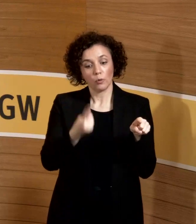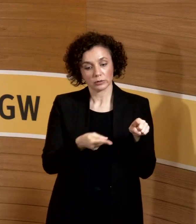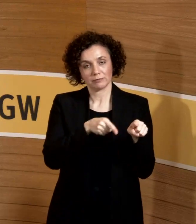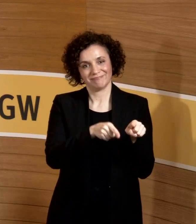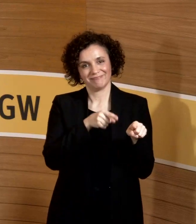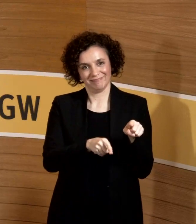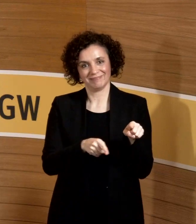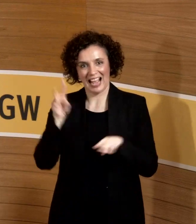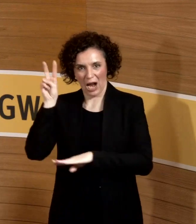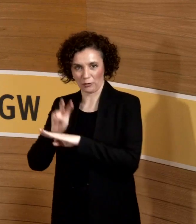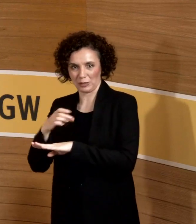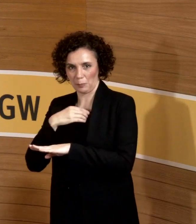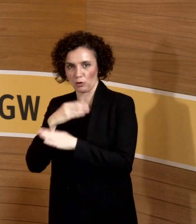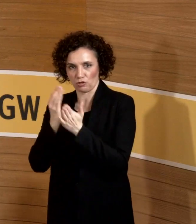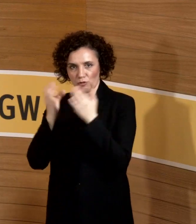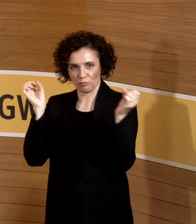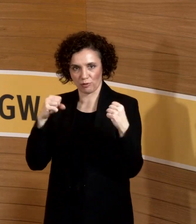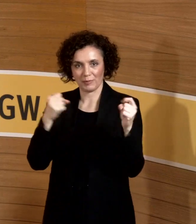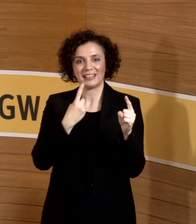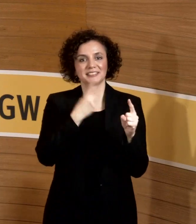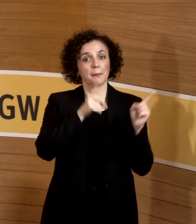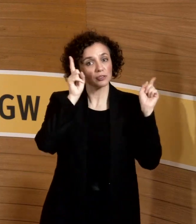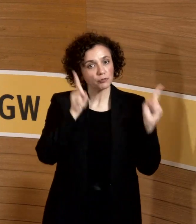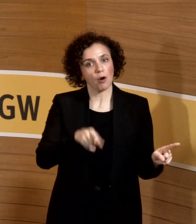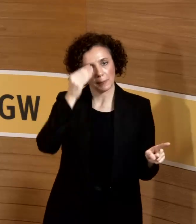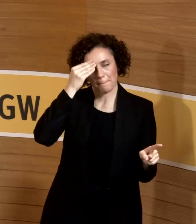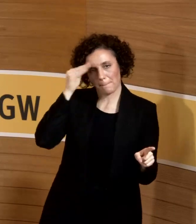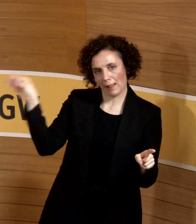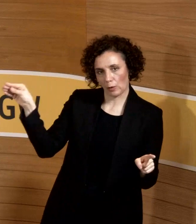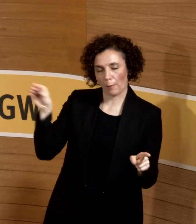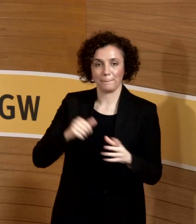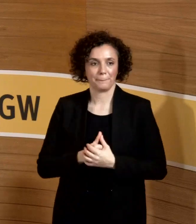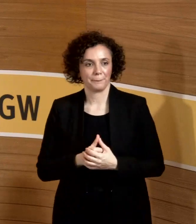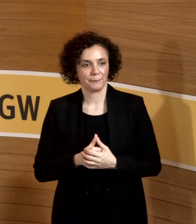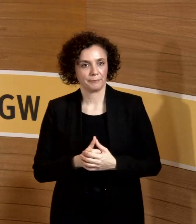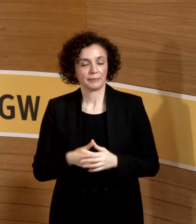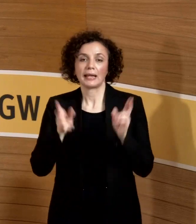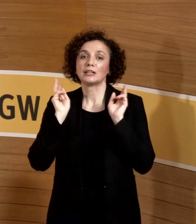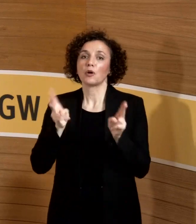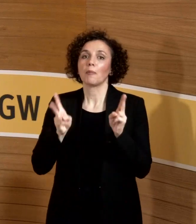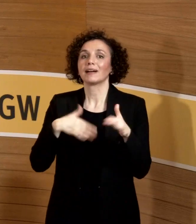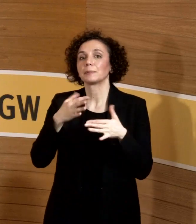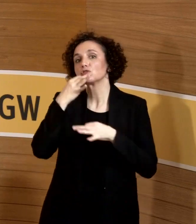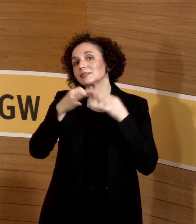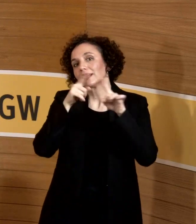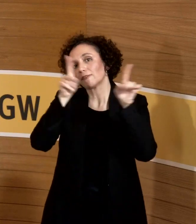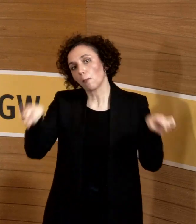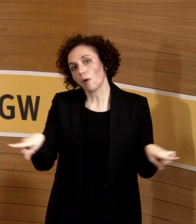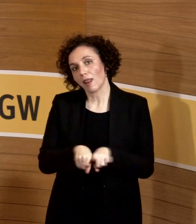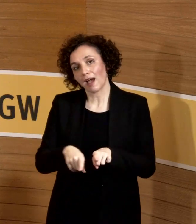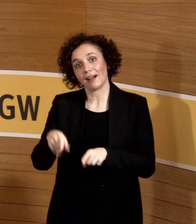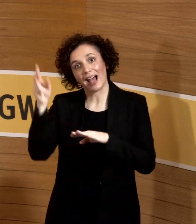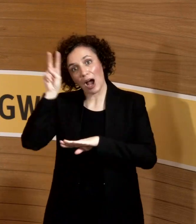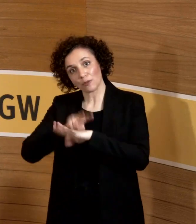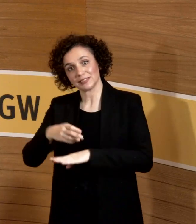Aufsichtsbehörde abgeklärt, schickt das gleich als Meldung weiter. Sonst gibt es ja extra noch mal die Formulare, meist von den Aufsichtsbehörden,